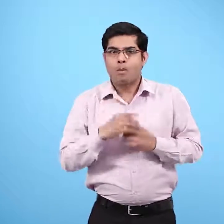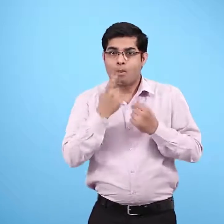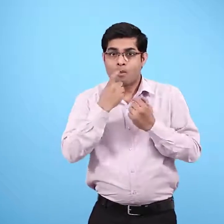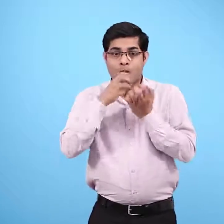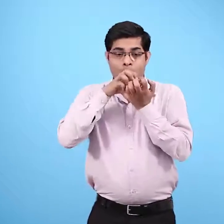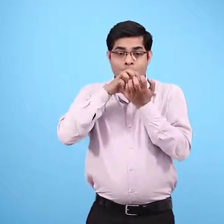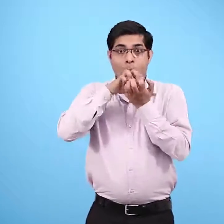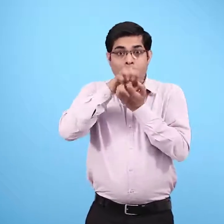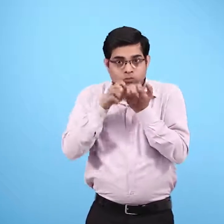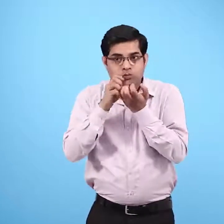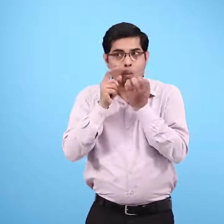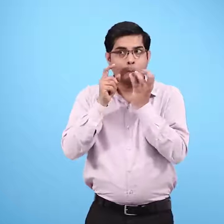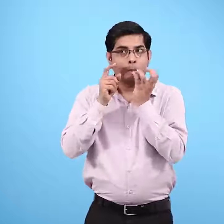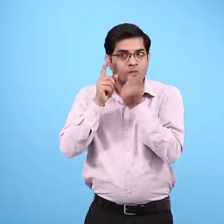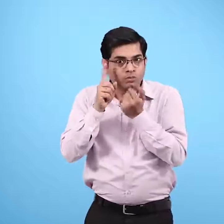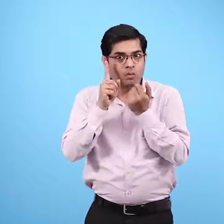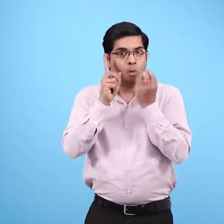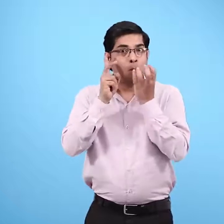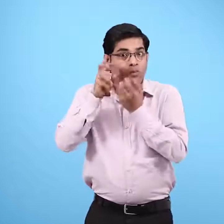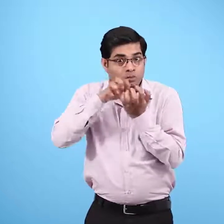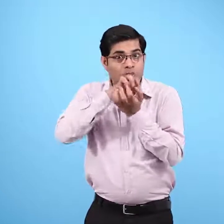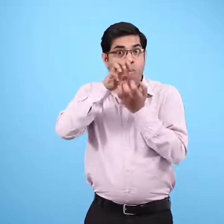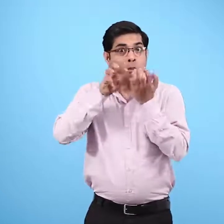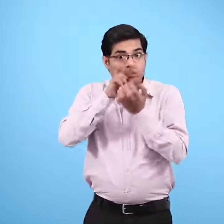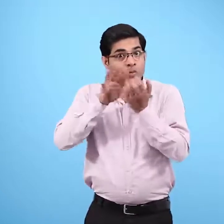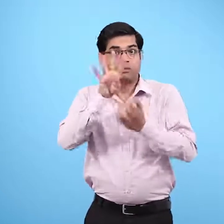और तीन चार बार चबा कर निगल जाओ